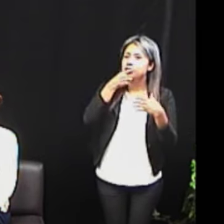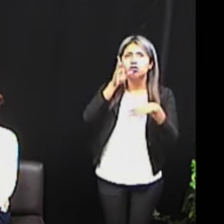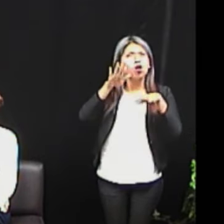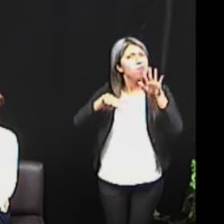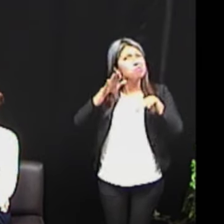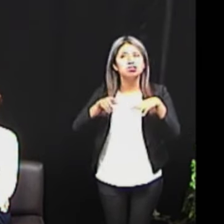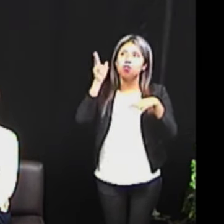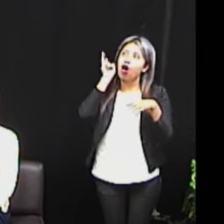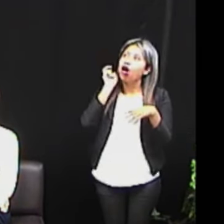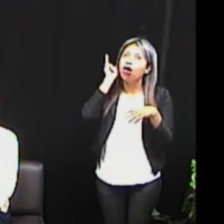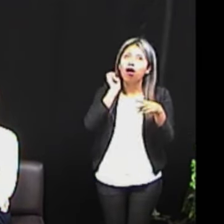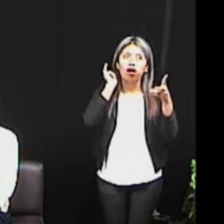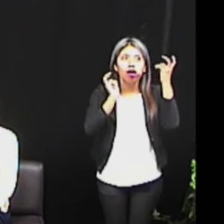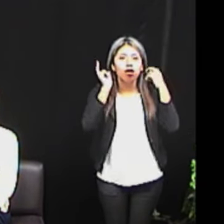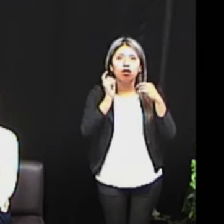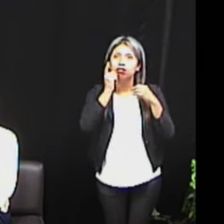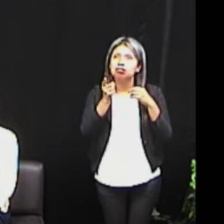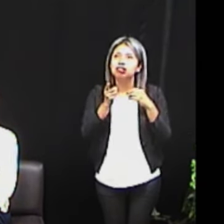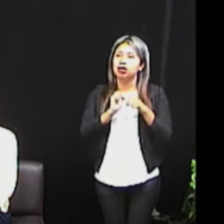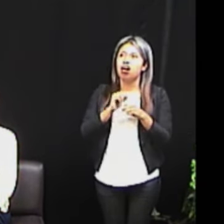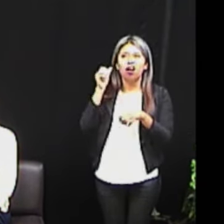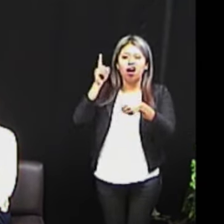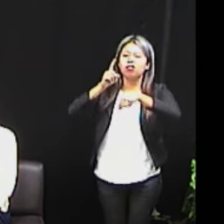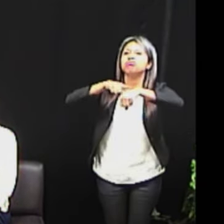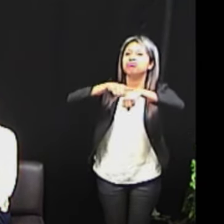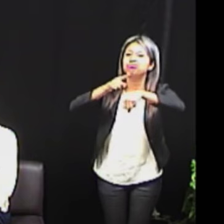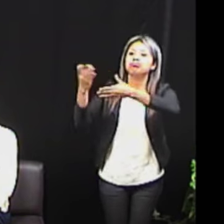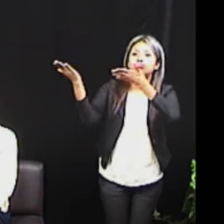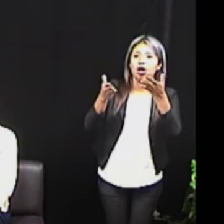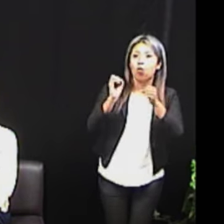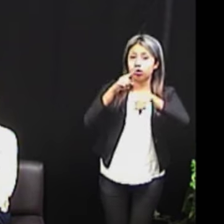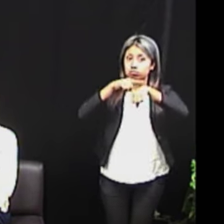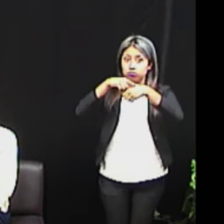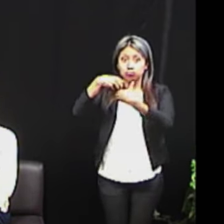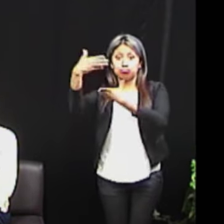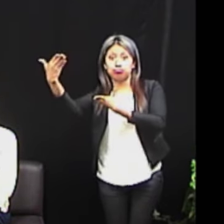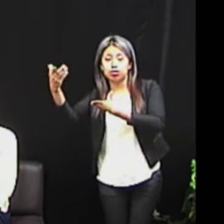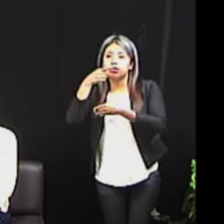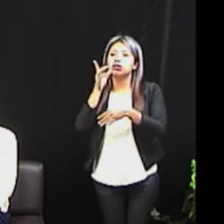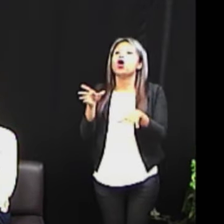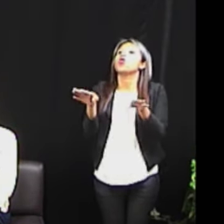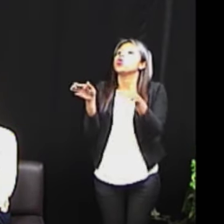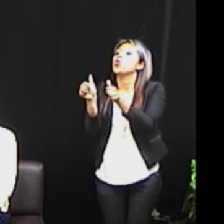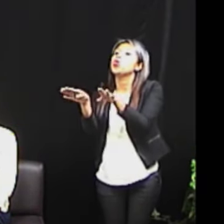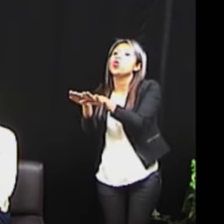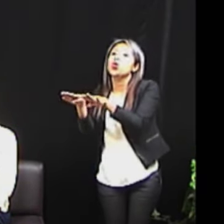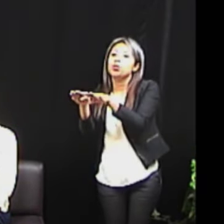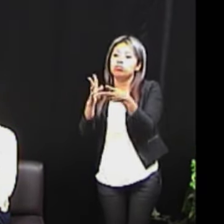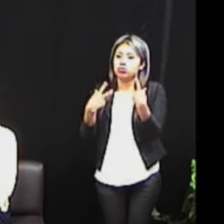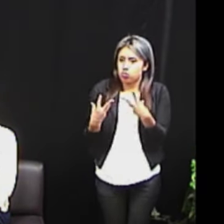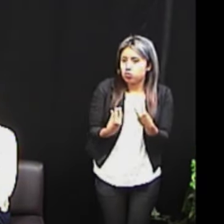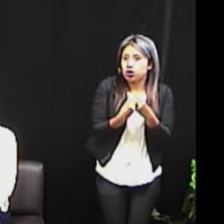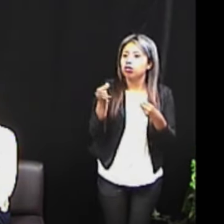que andan por todas partes, deciden a qué hora entran y a qué hora salen, con quién quieren estar y a qué hora. Pero la